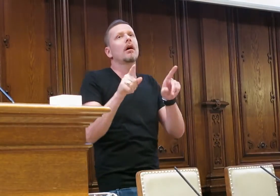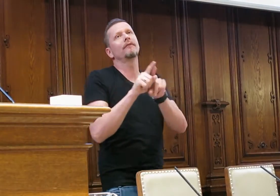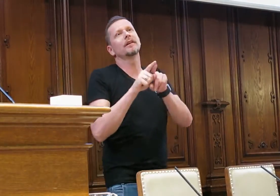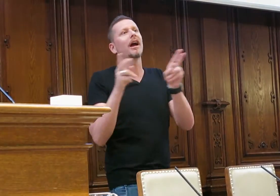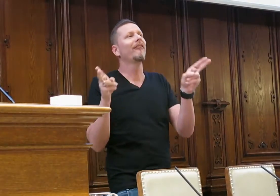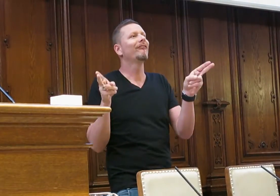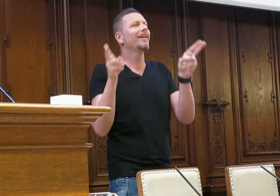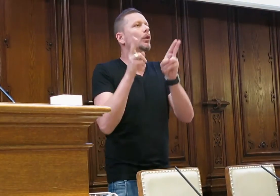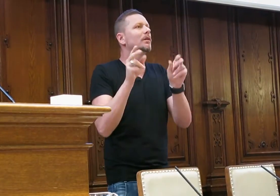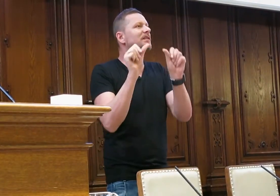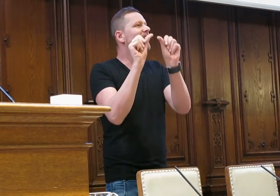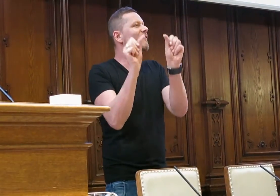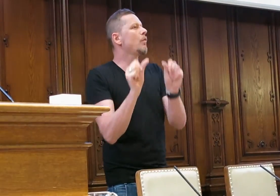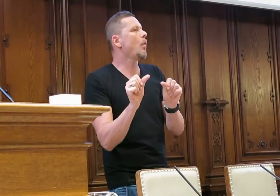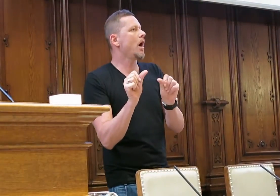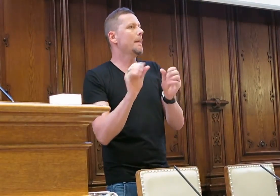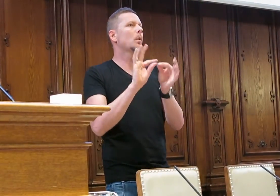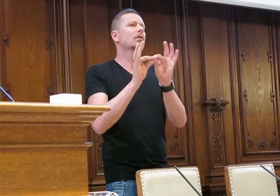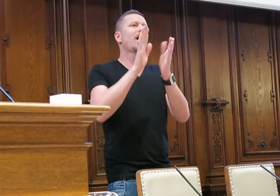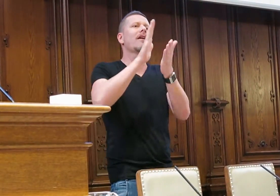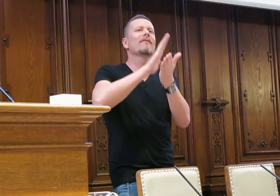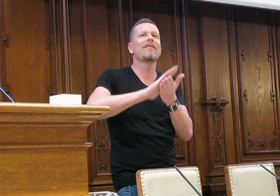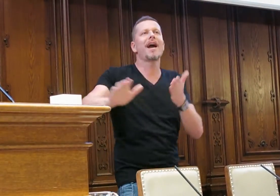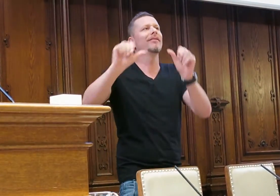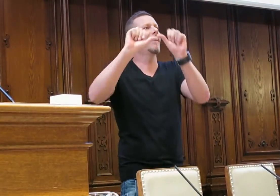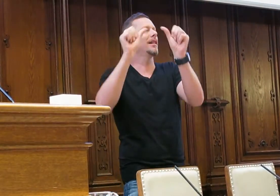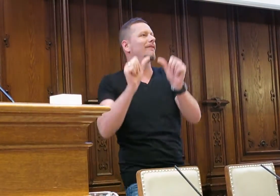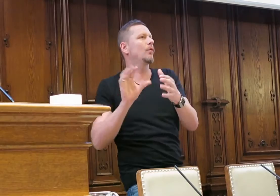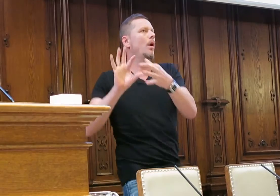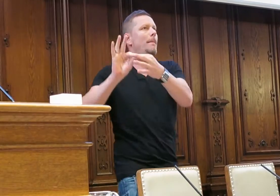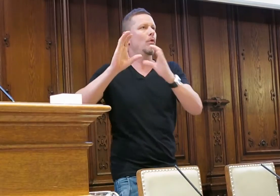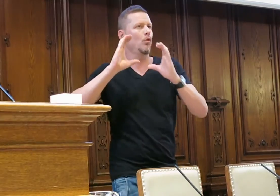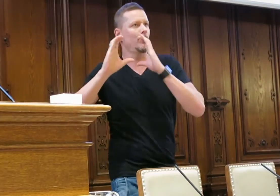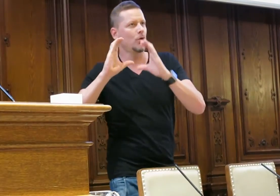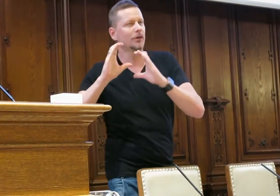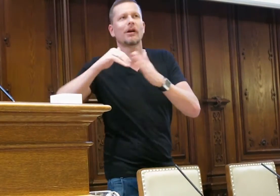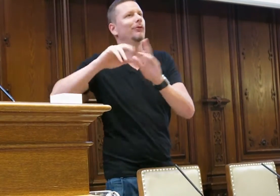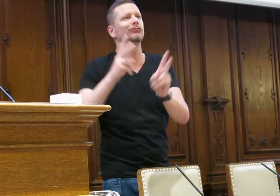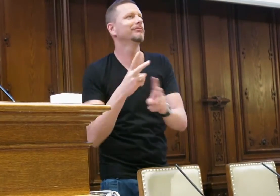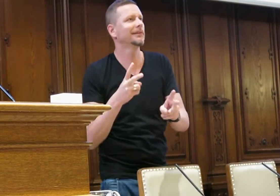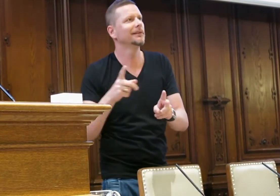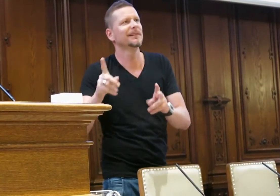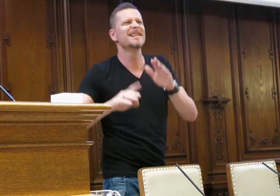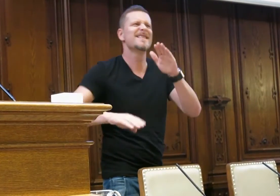Gebärdensprachen sowas ähnliches sind, wie eine verkürzte Form, oder eine einfache Form, eben ein einfaches